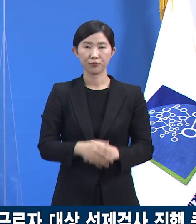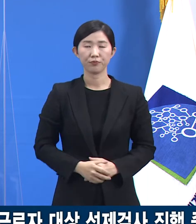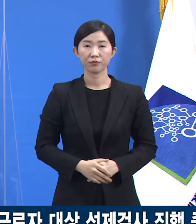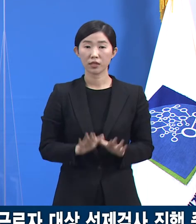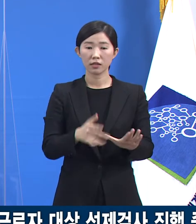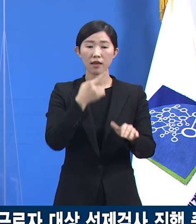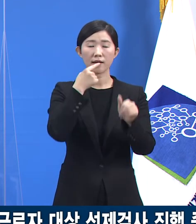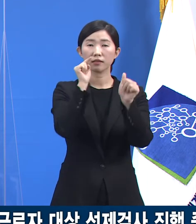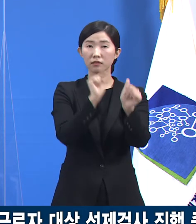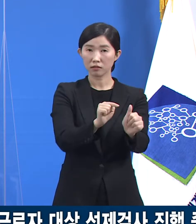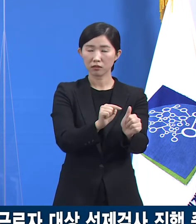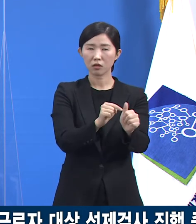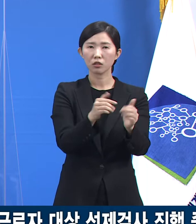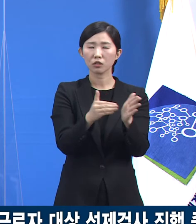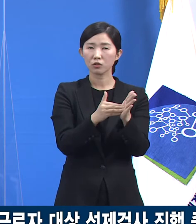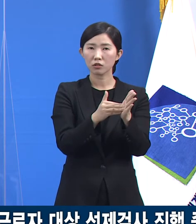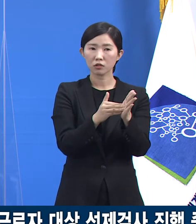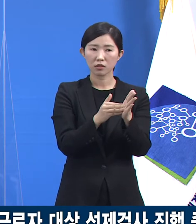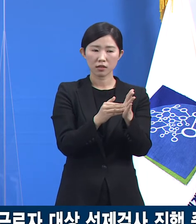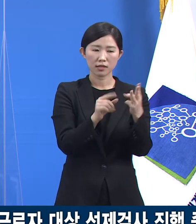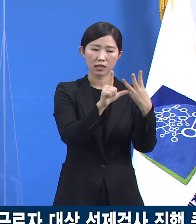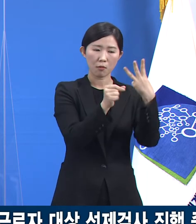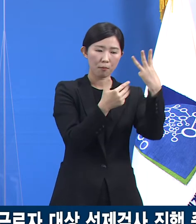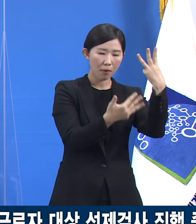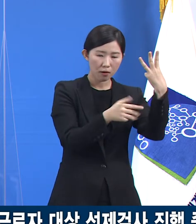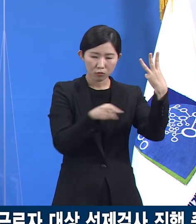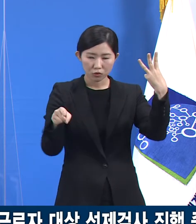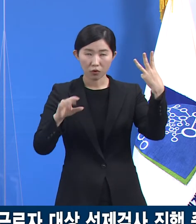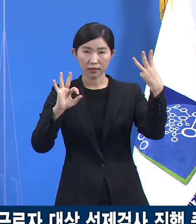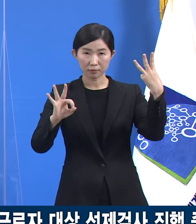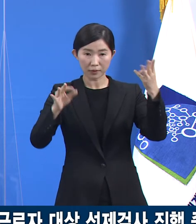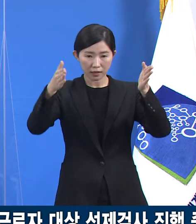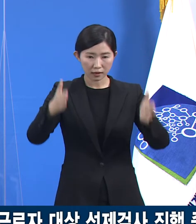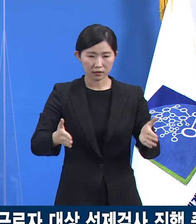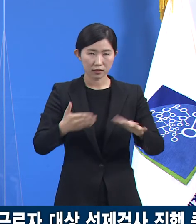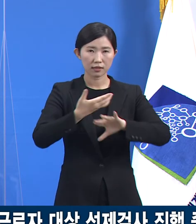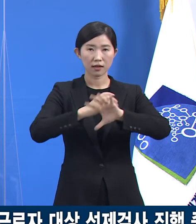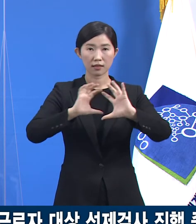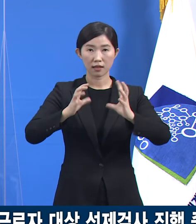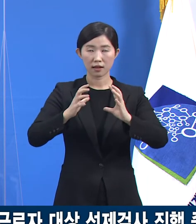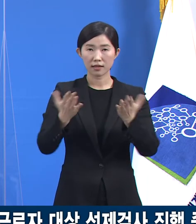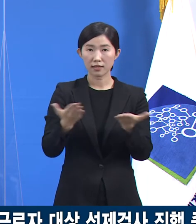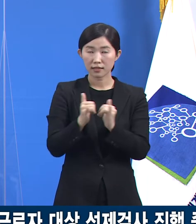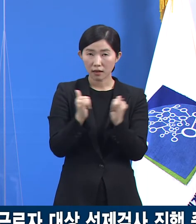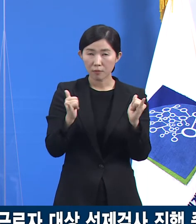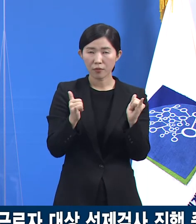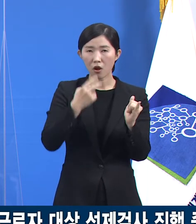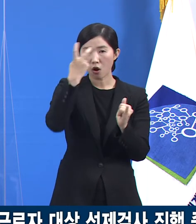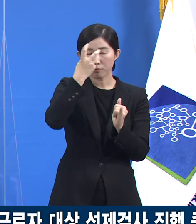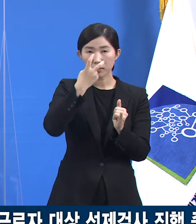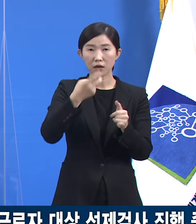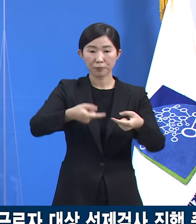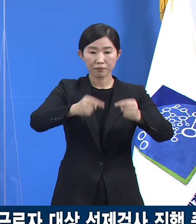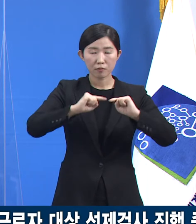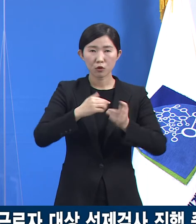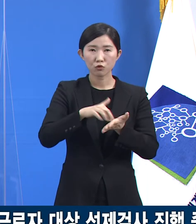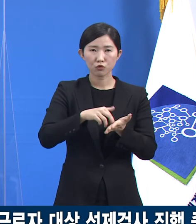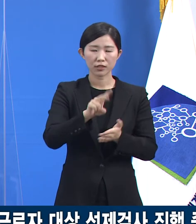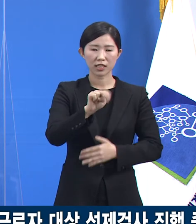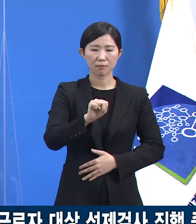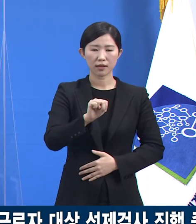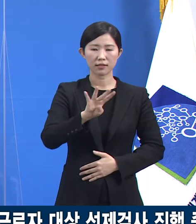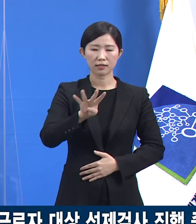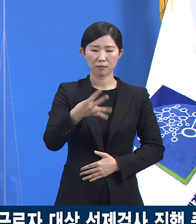행정명령이 발동된 8일부터 10일까지 외국인의 검사자 수는 총 2만 489명이었습니다.